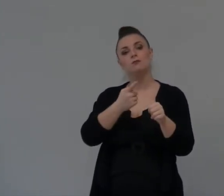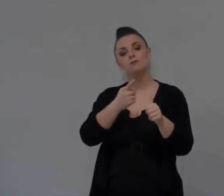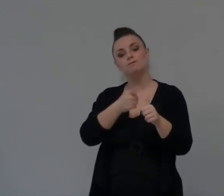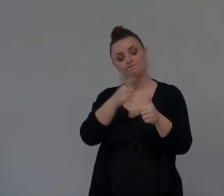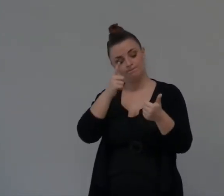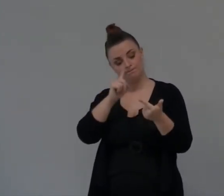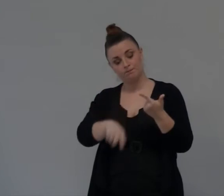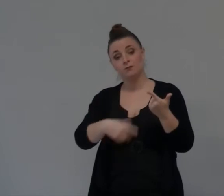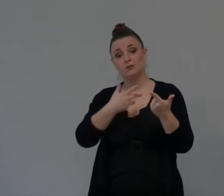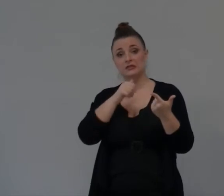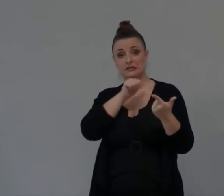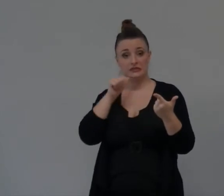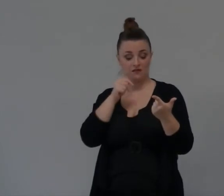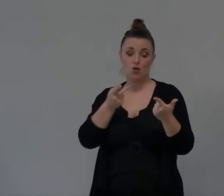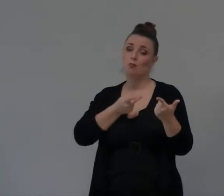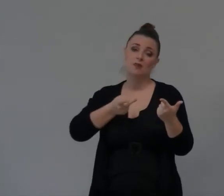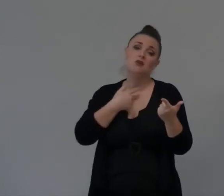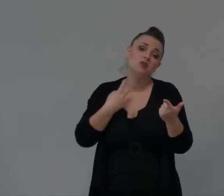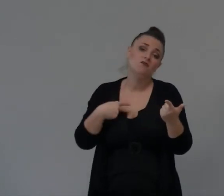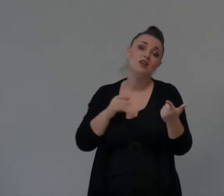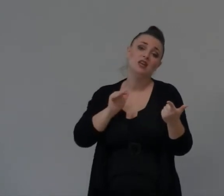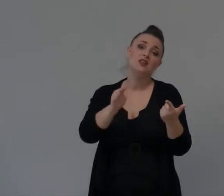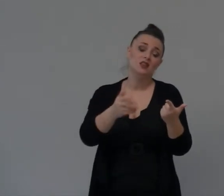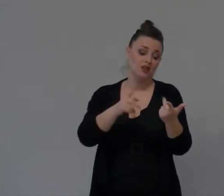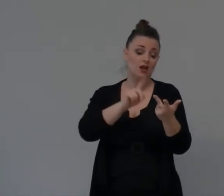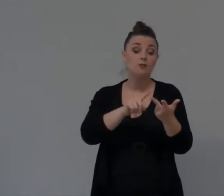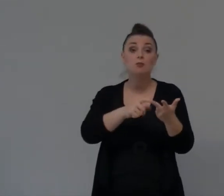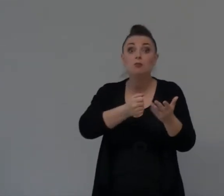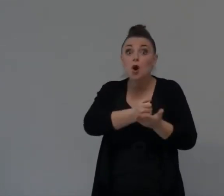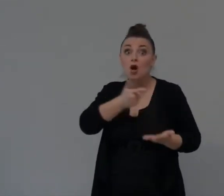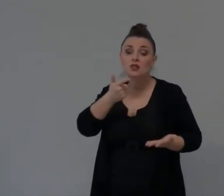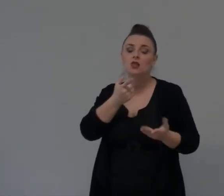Pregare Far Pregare Vedai L'ultima Stata